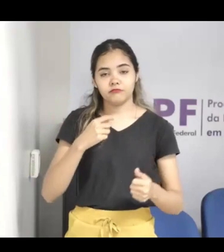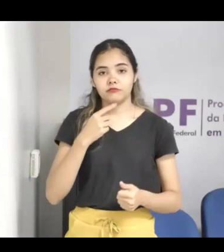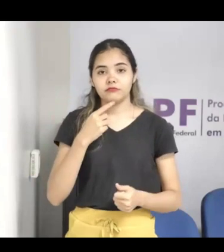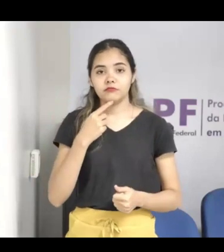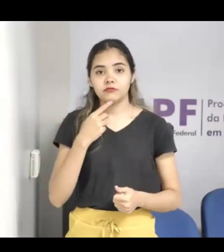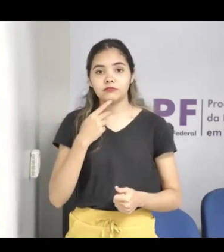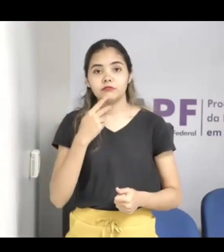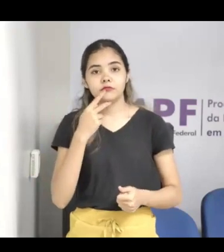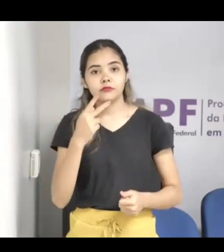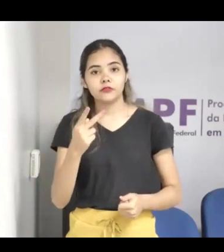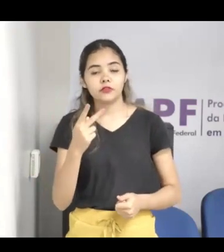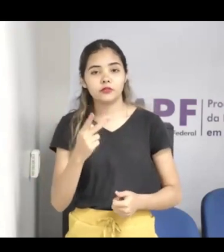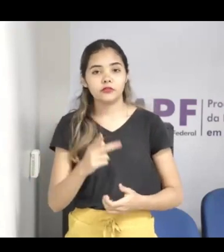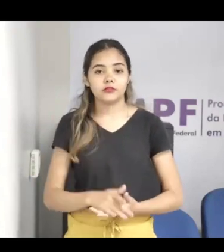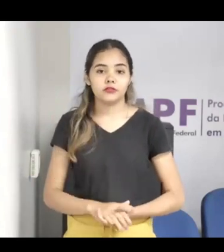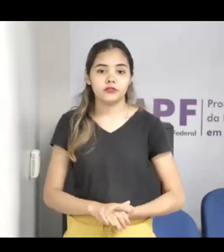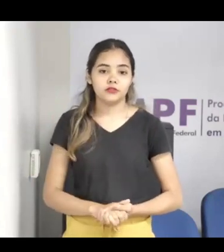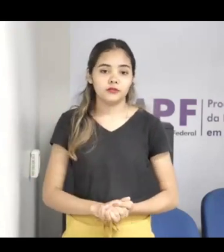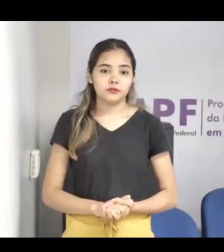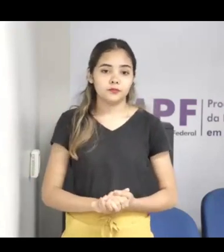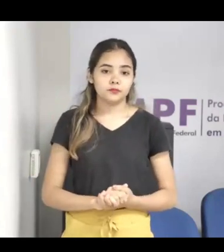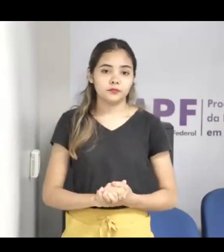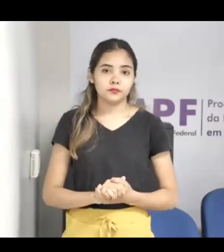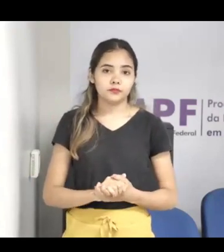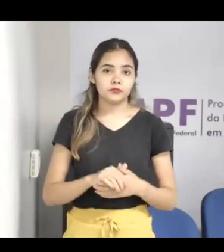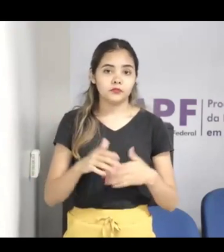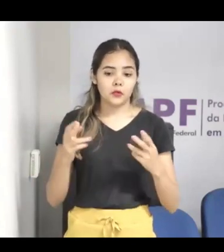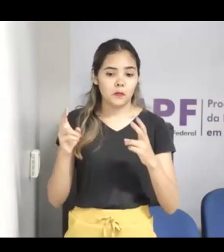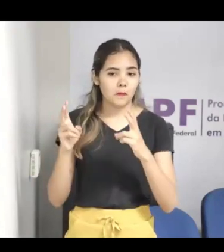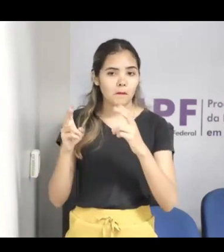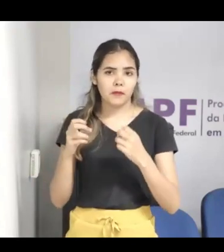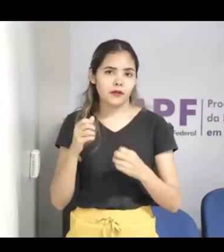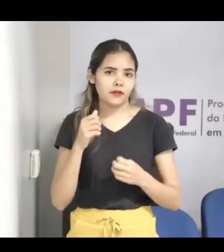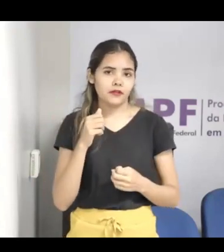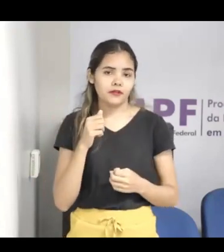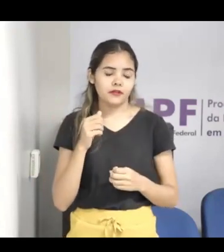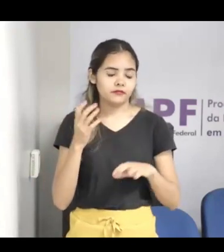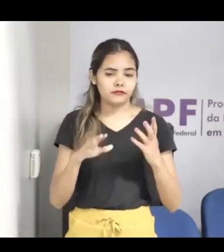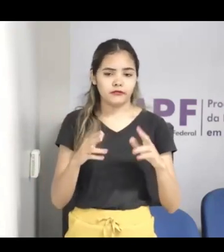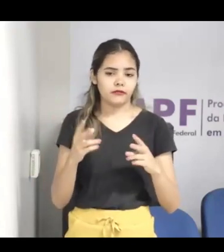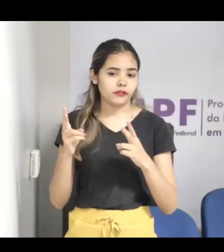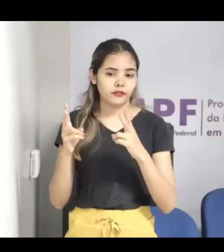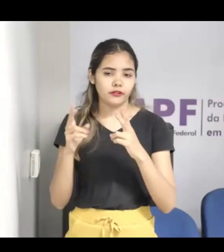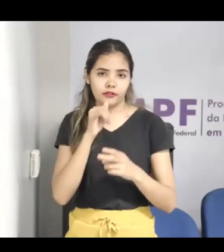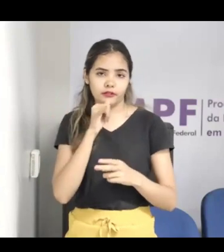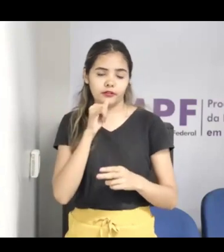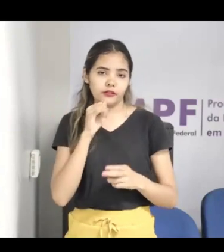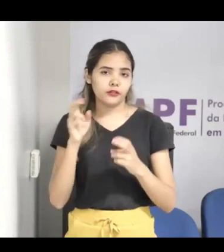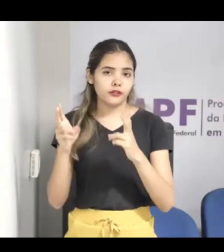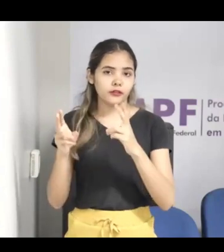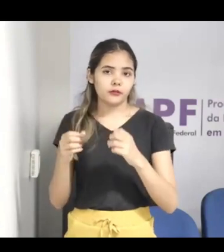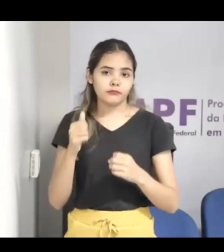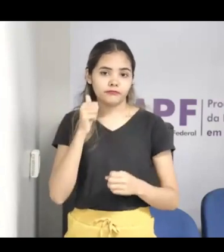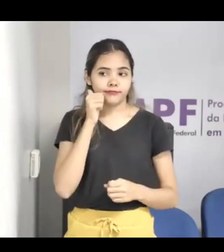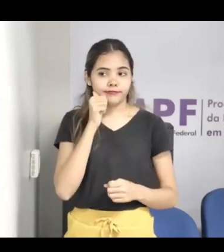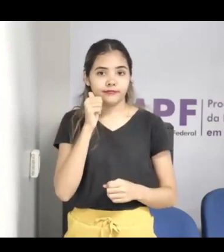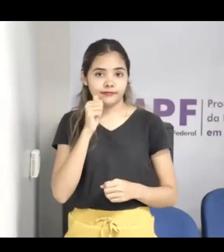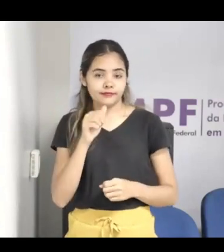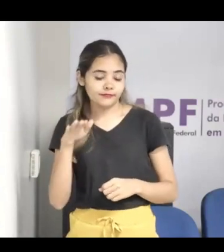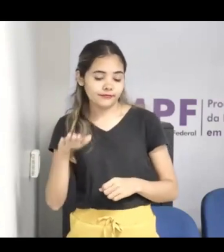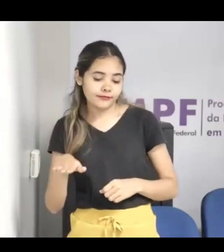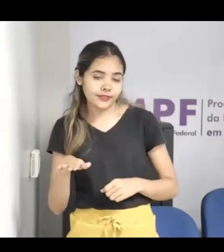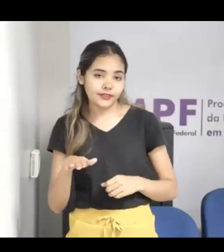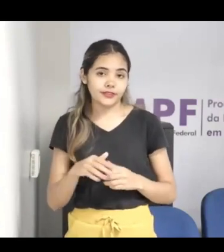de menina, com uma imagem de menina, né, então, assim, existem todos os truques hoje para enganar as crianças, então é algo muito